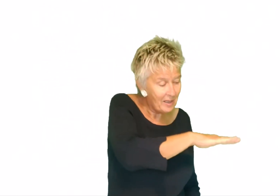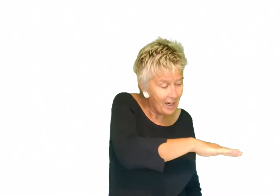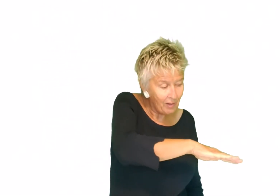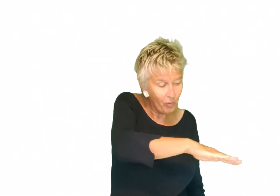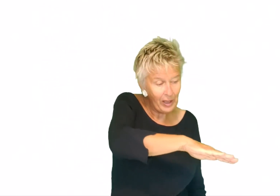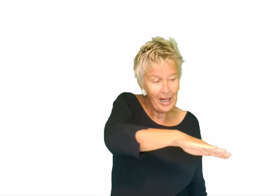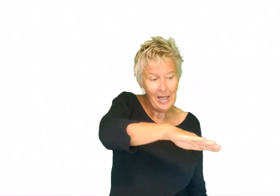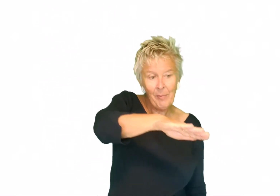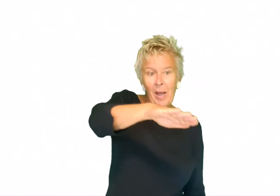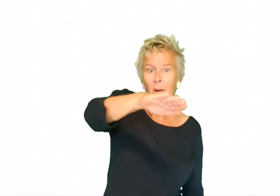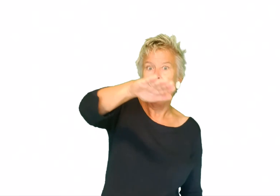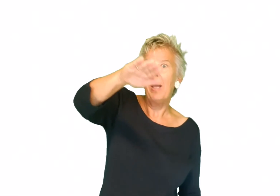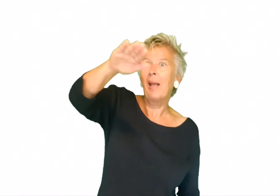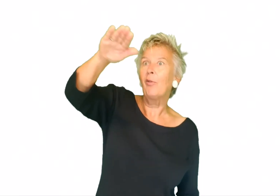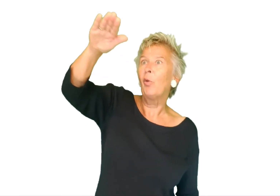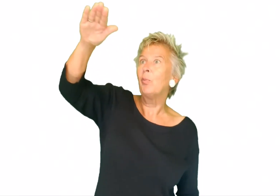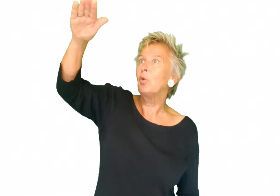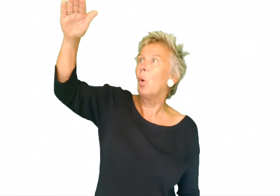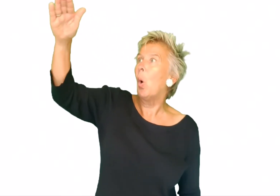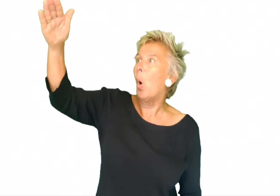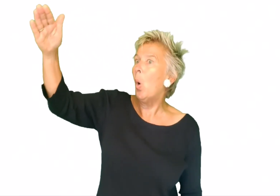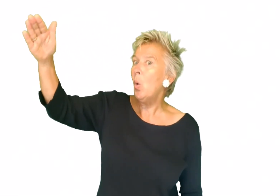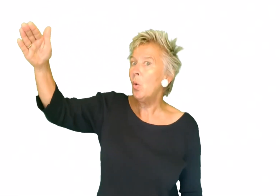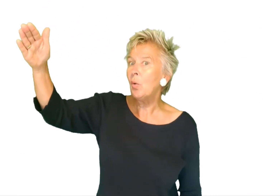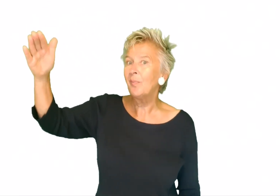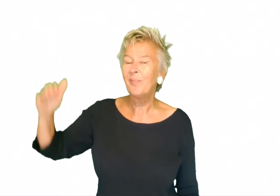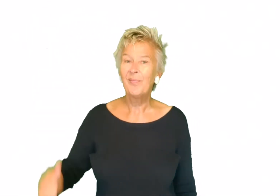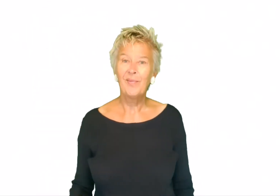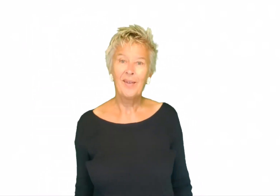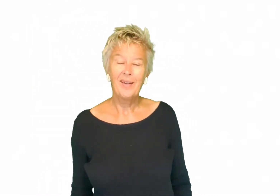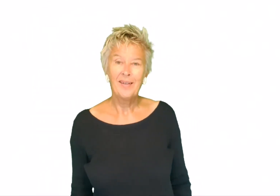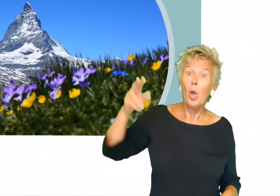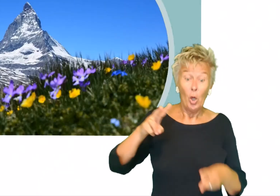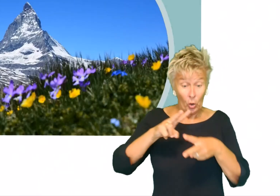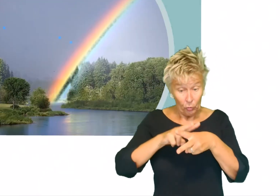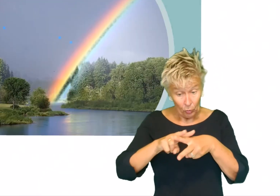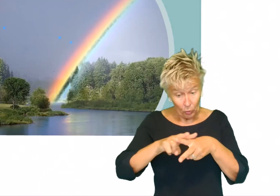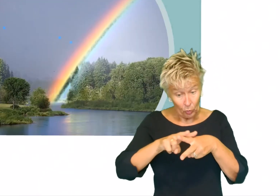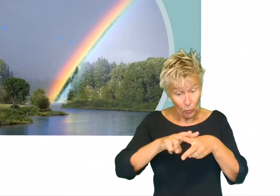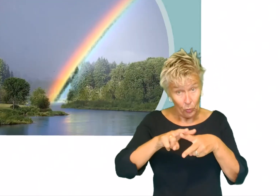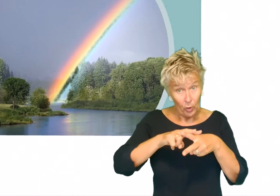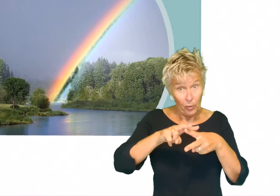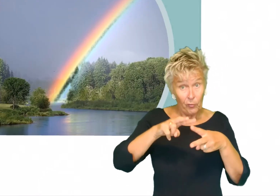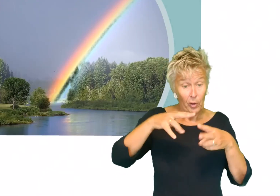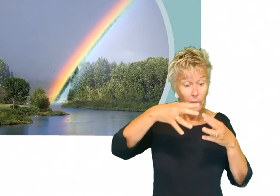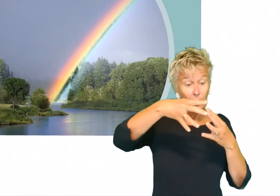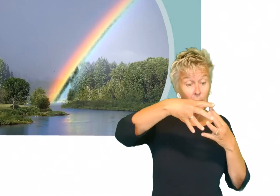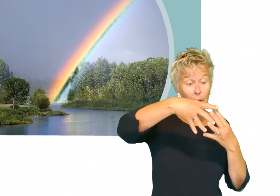zin, dan ga je gewoon een gebaar. Een bergtop zo hoog. De kleuren van een